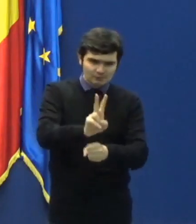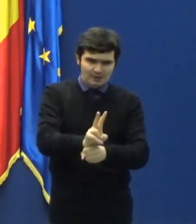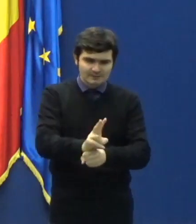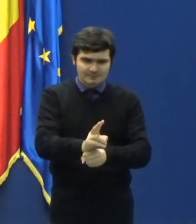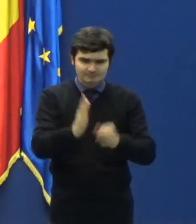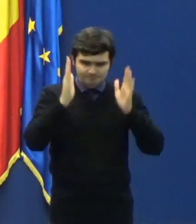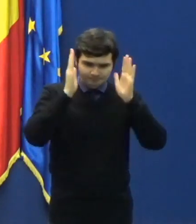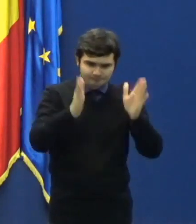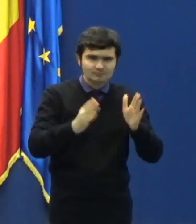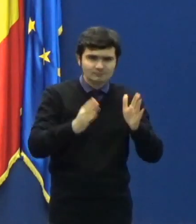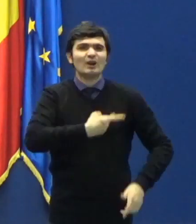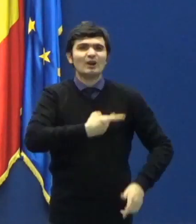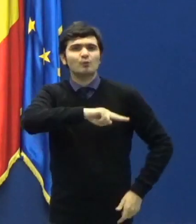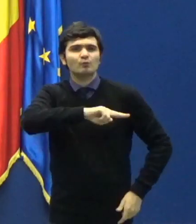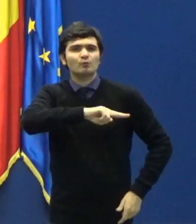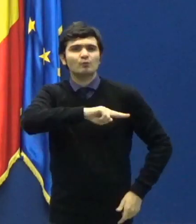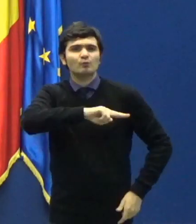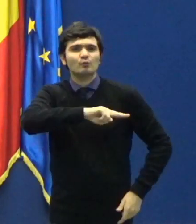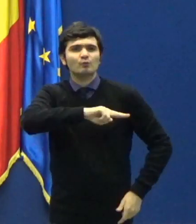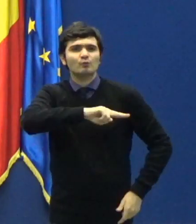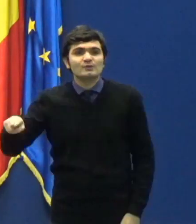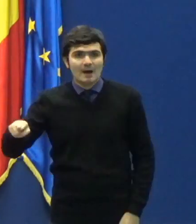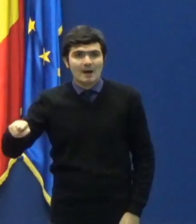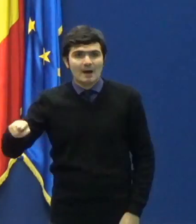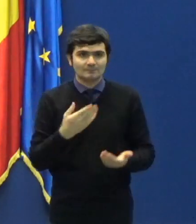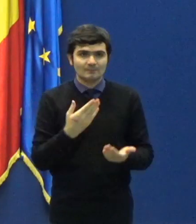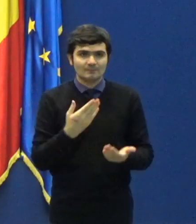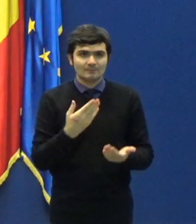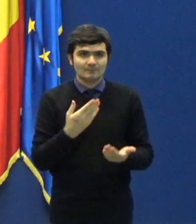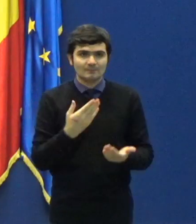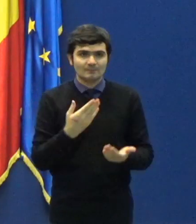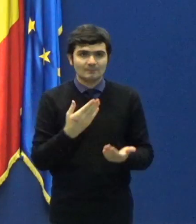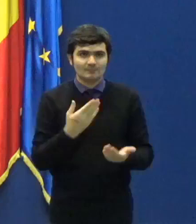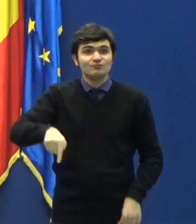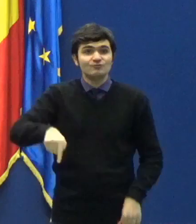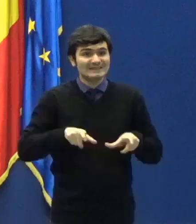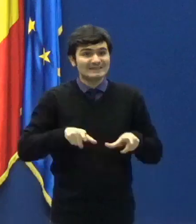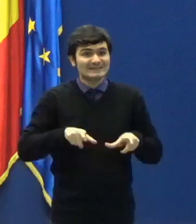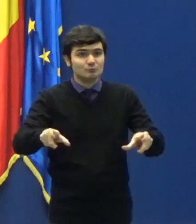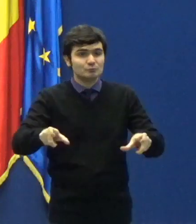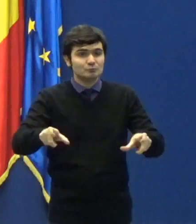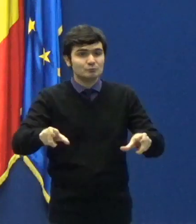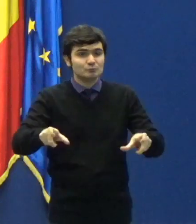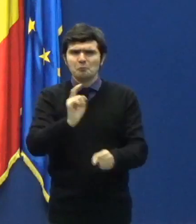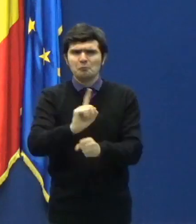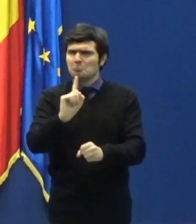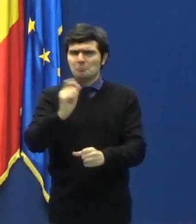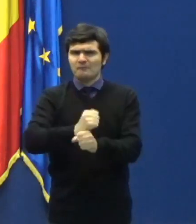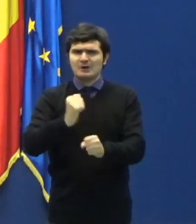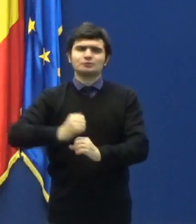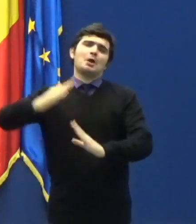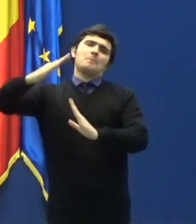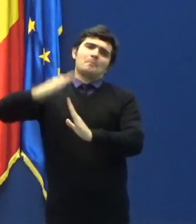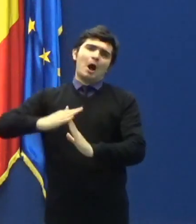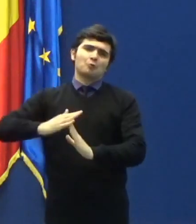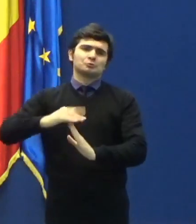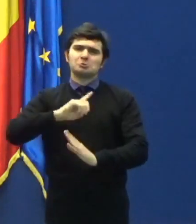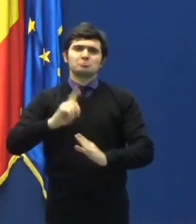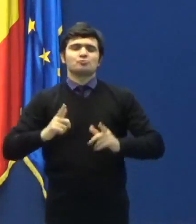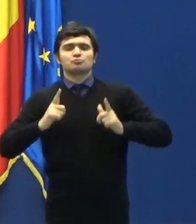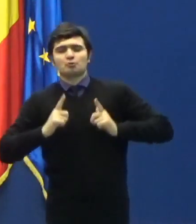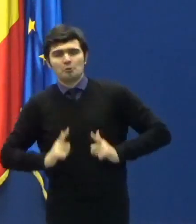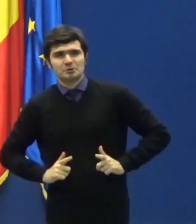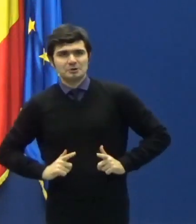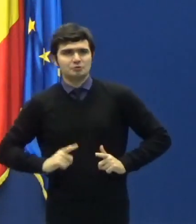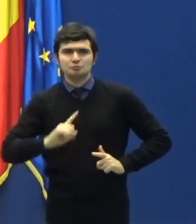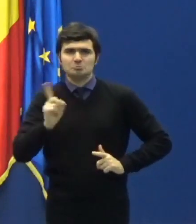responsabili și în continuare pentru că acest virus nu ia pauză, nici nu se odihnește și nici nu